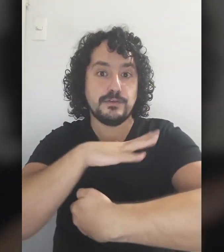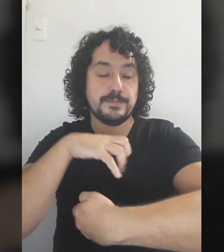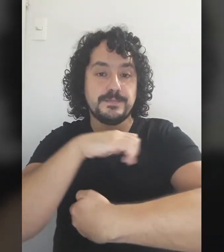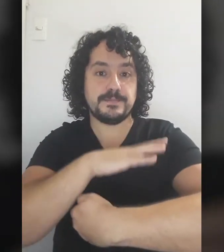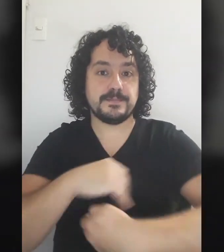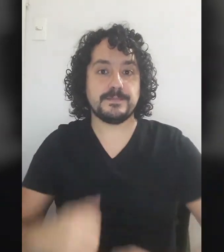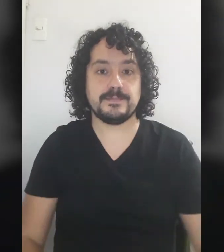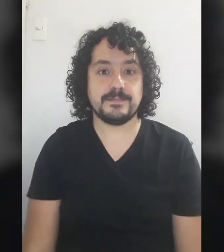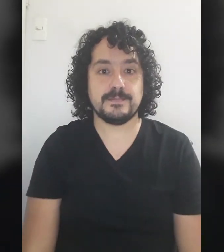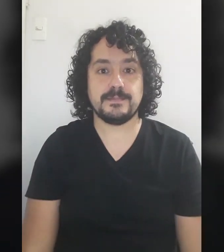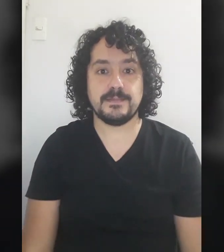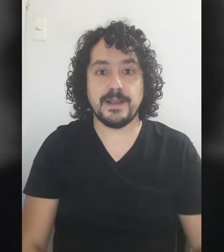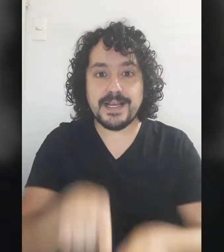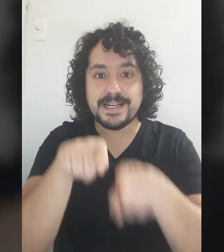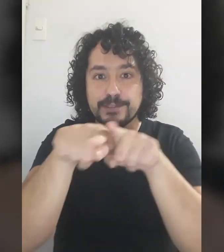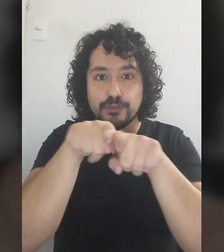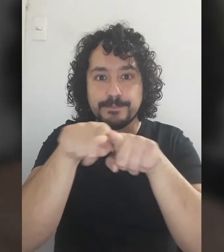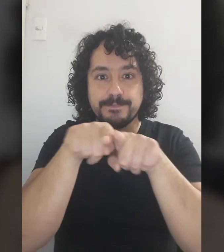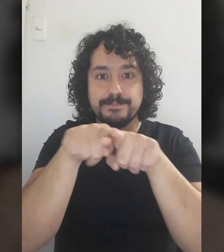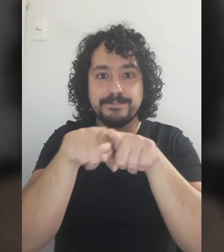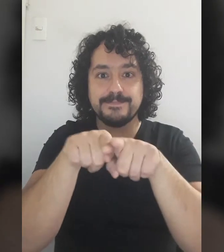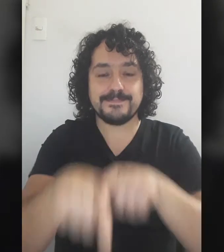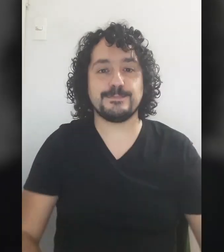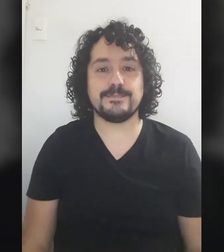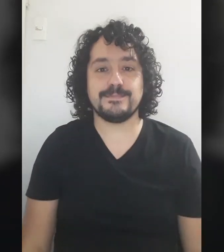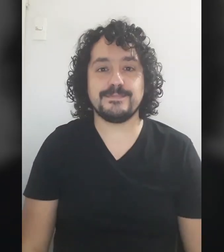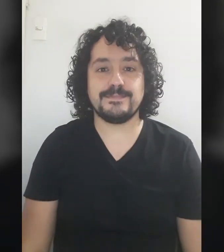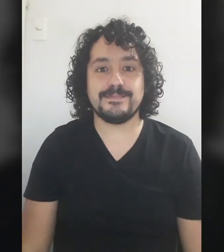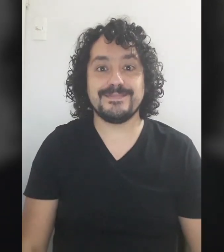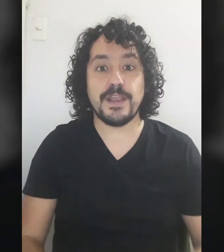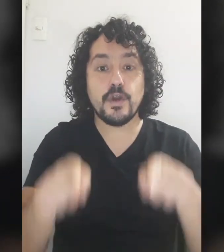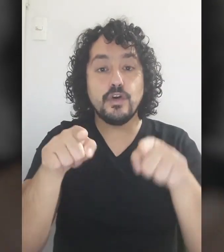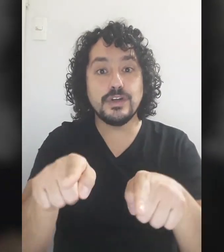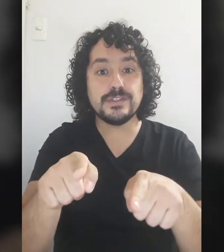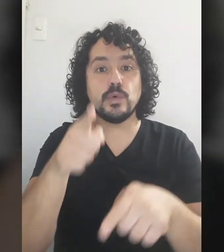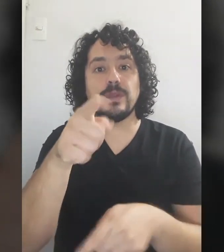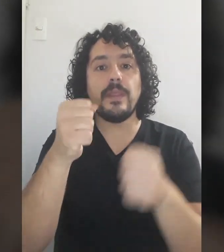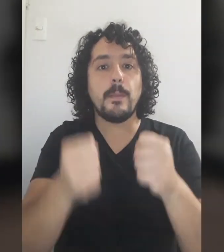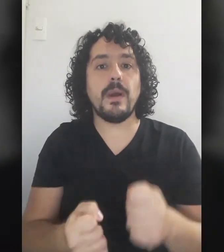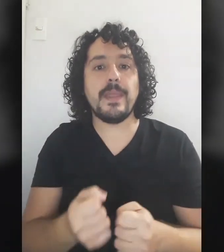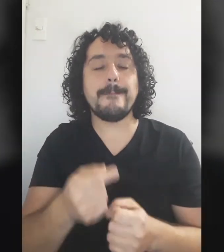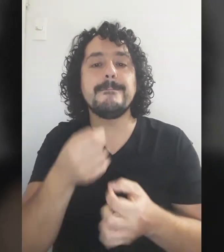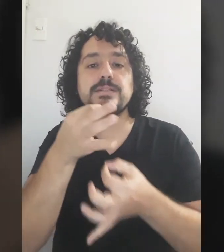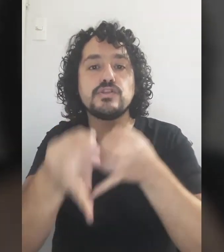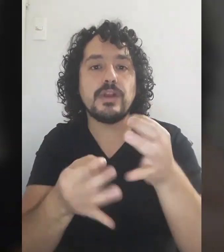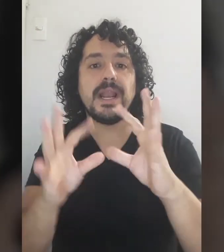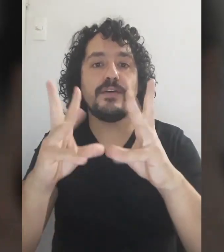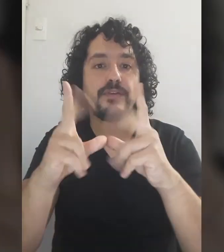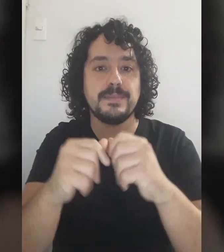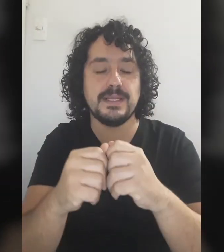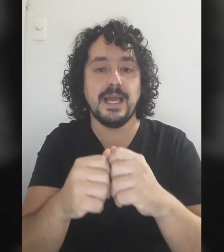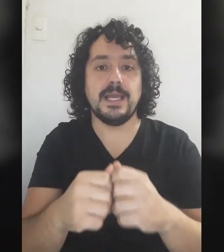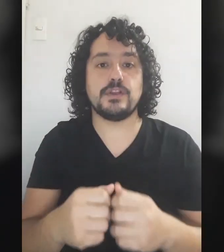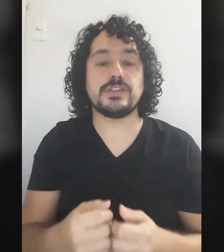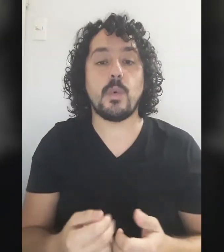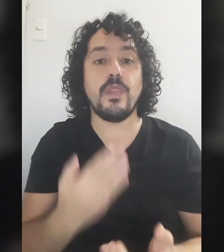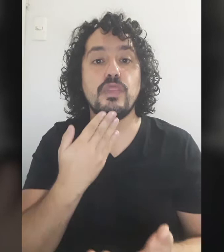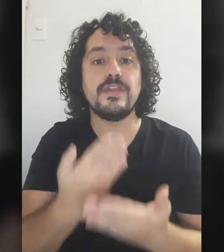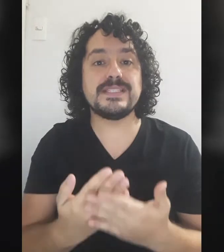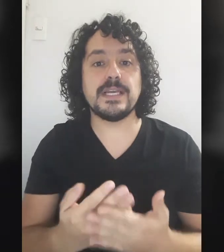Ratón Con esto Ustedes pueden mencionar A familia Entonces cuando dicen